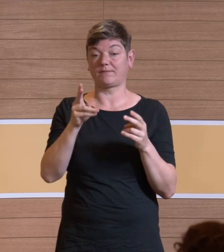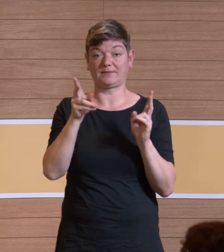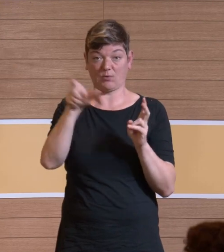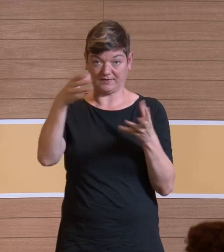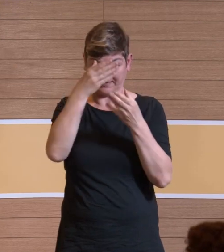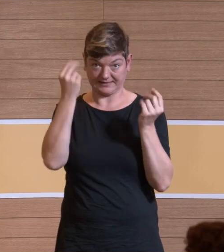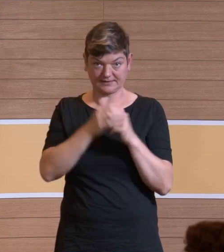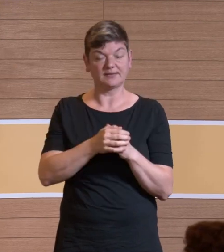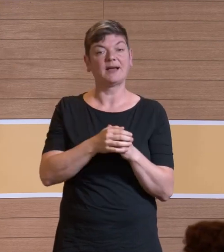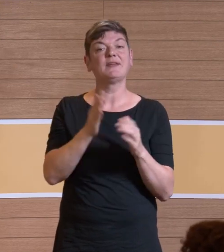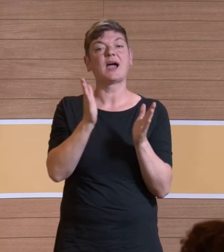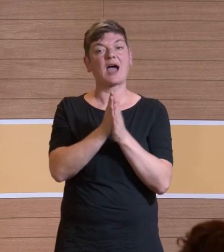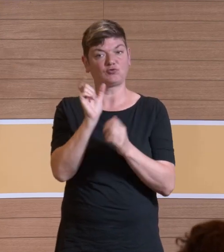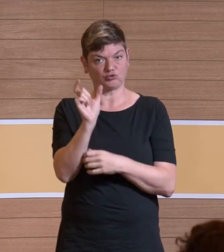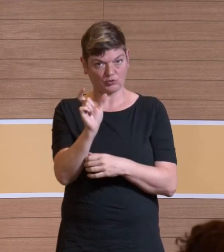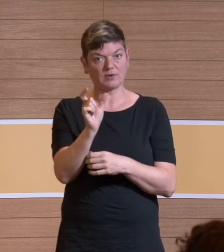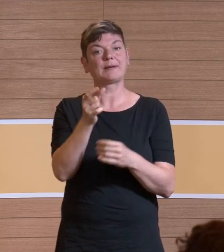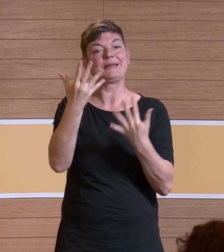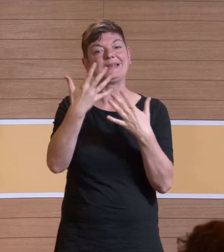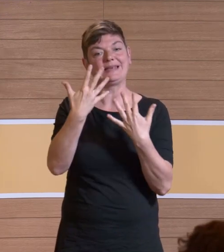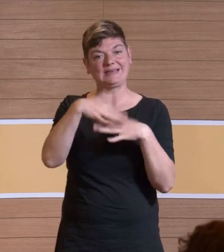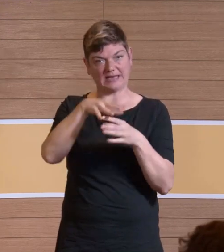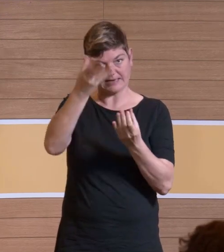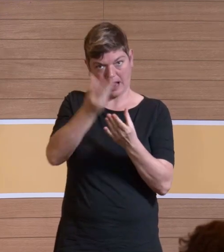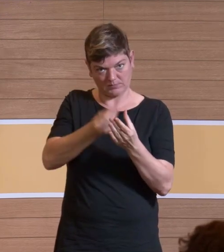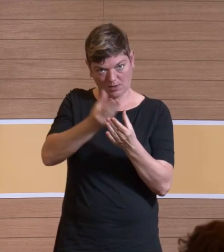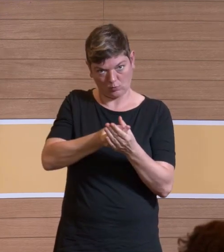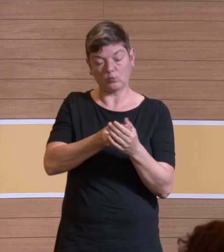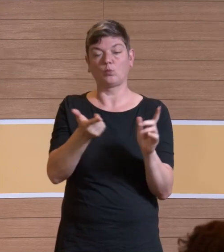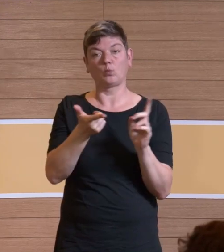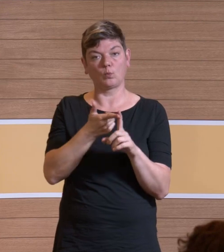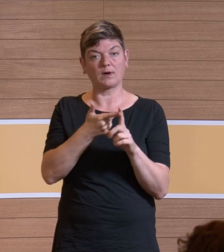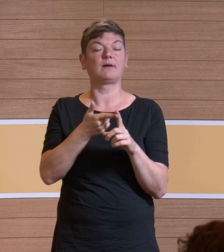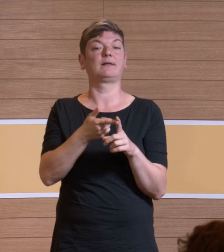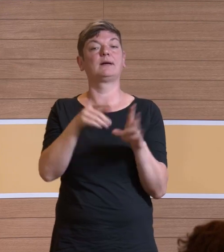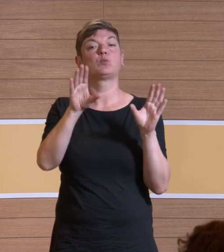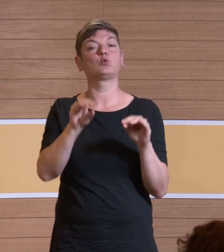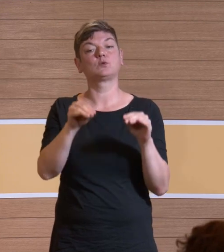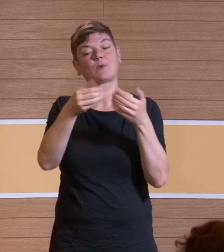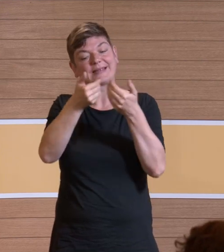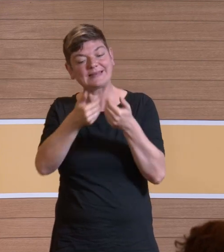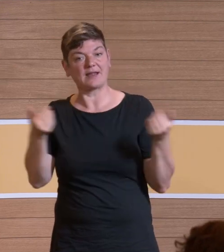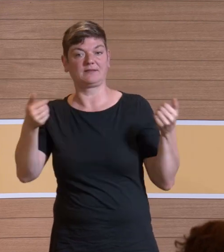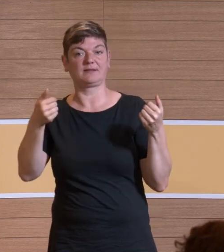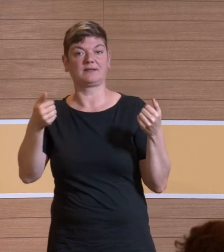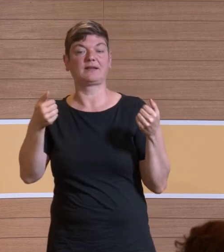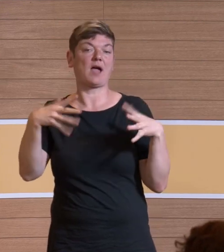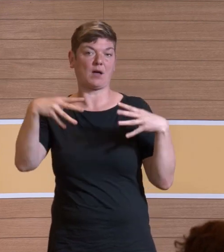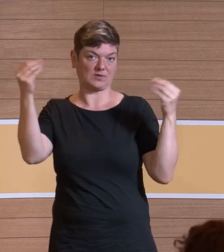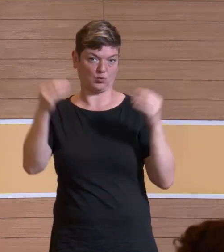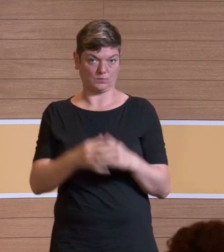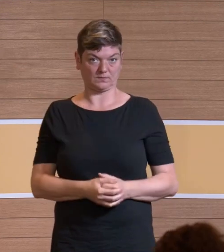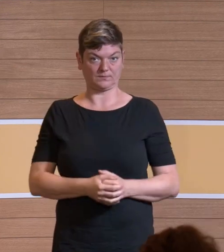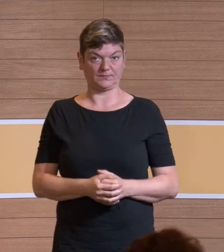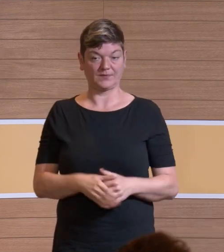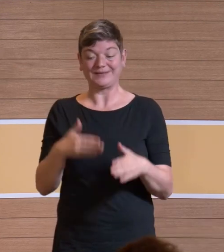Die Verwendung von Handstücken mit integrierter Absaugung ist das eine. Oder durch Nutzung einer getrennten Lokalabsaugung. Das